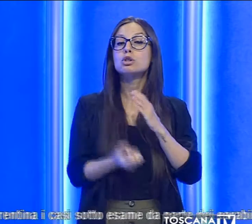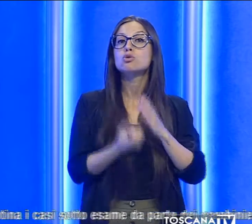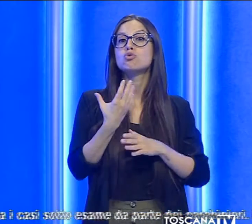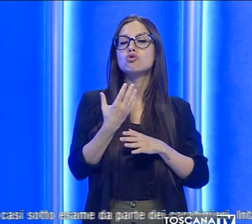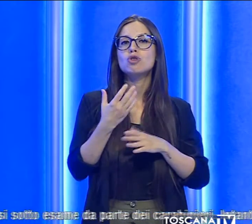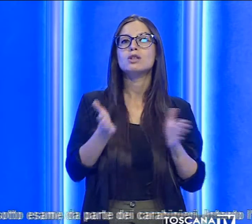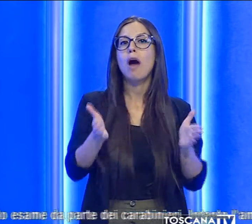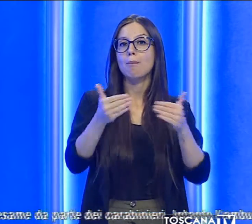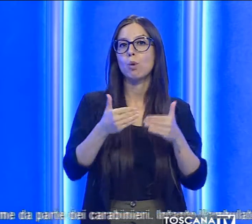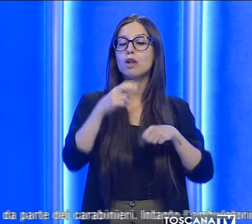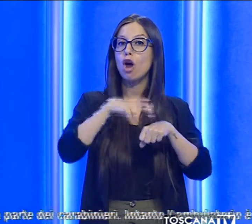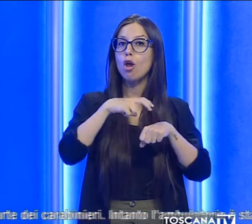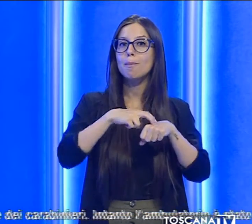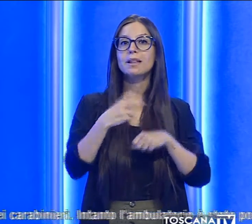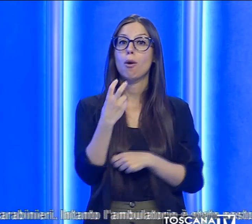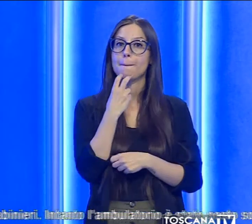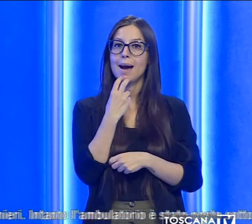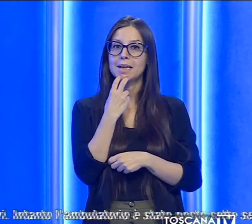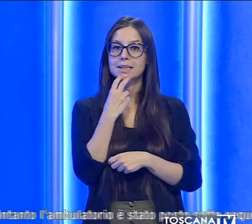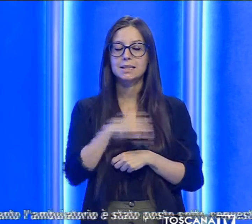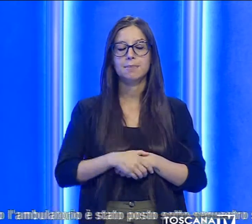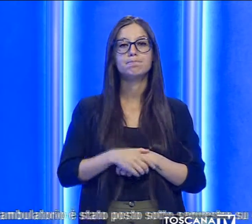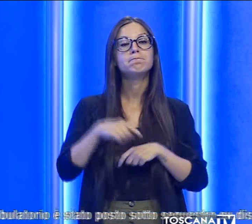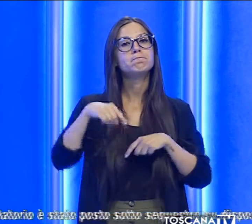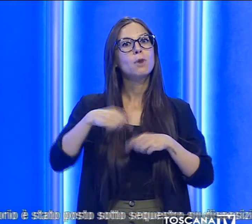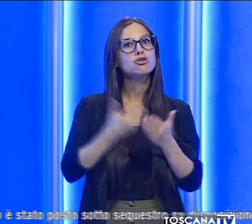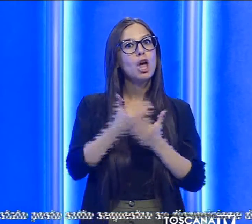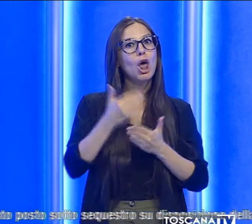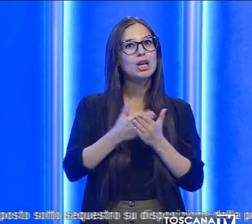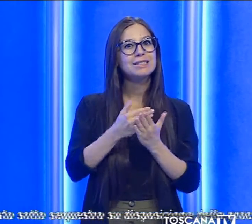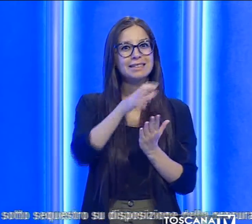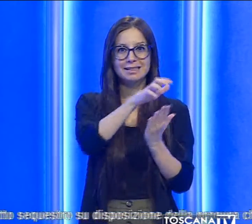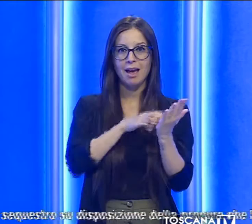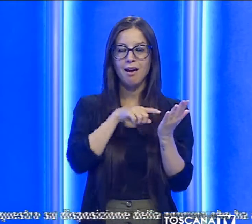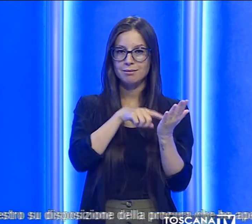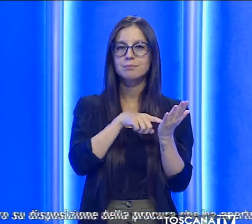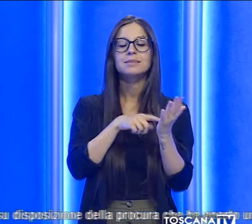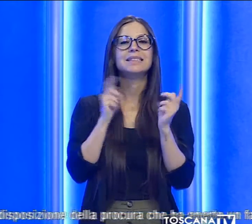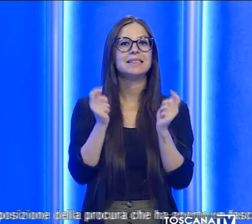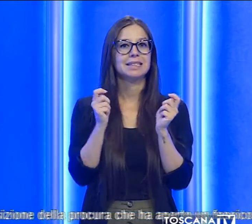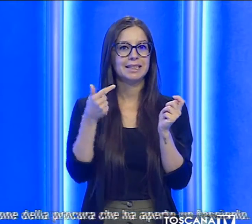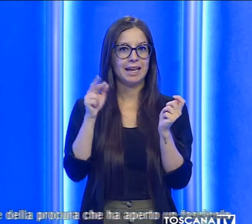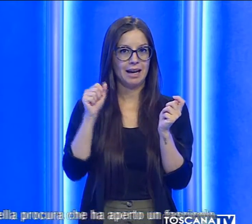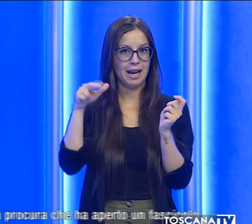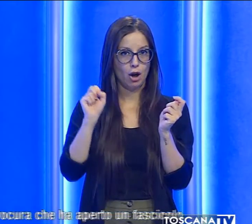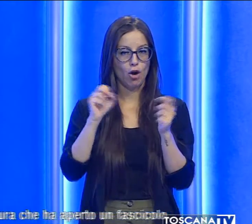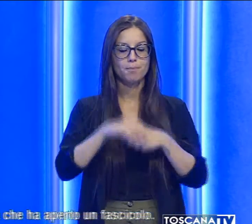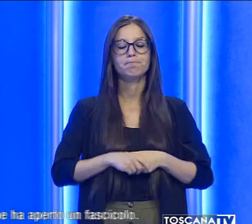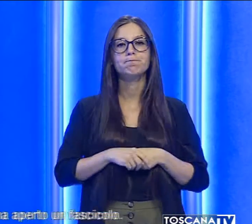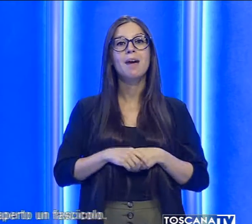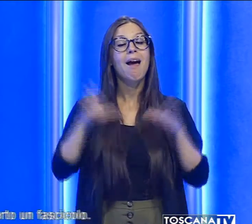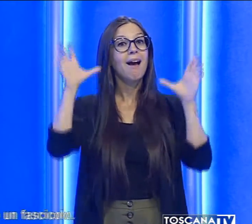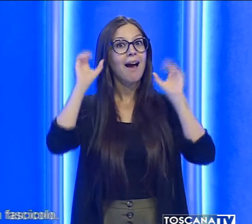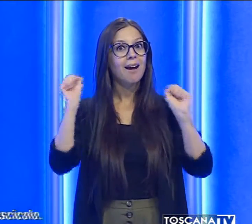È la vicenda riportata oggi dal Tirreno. Una trentina i casi sotto esame da parte dei